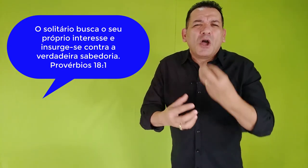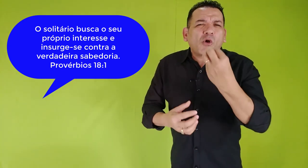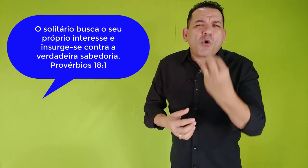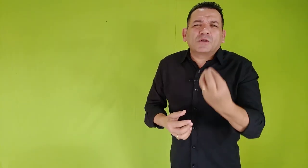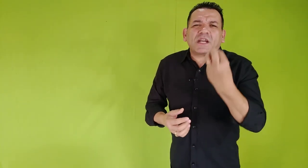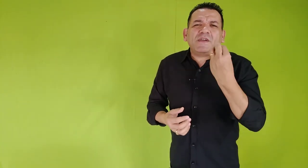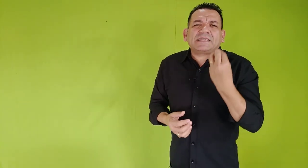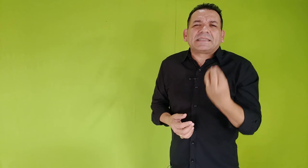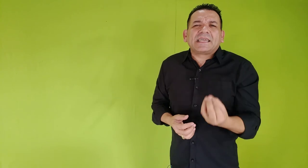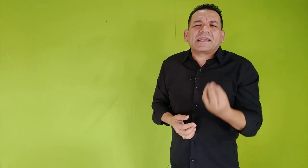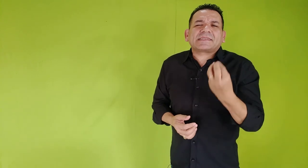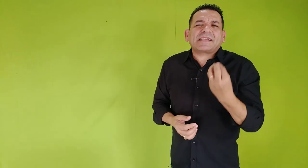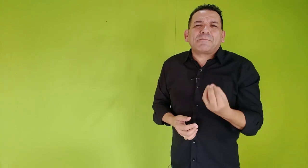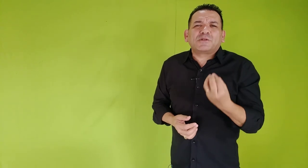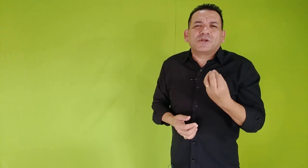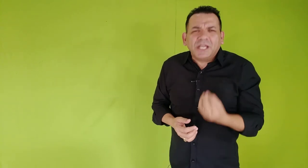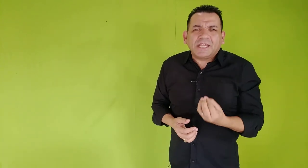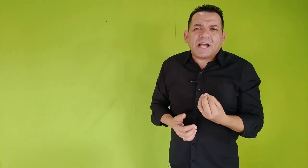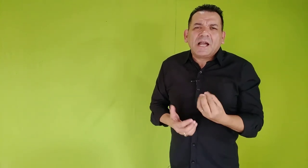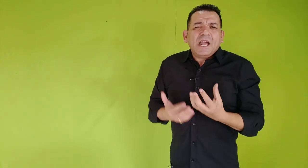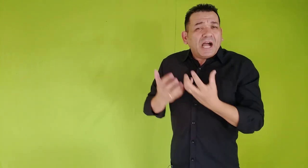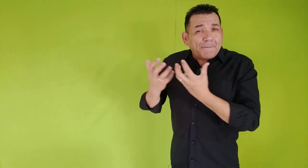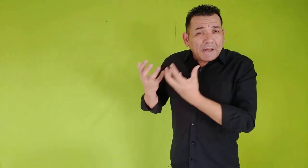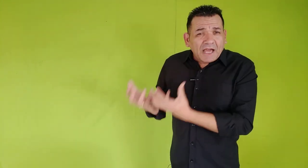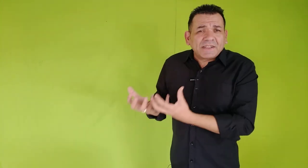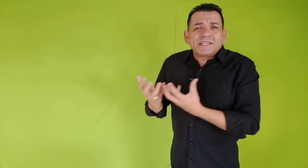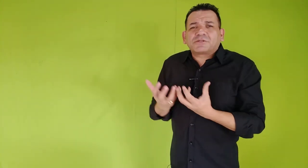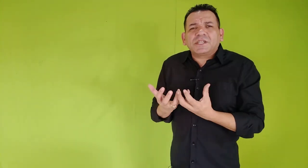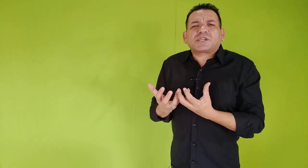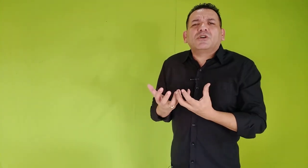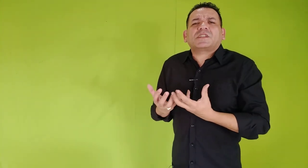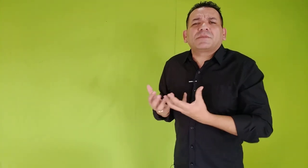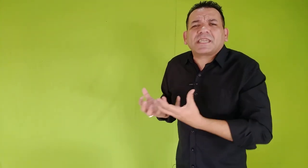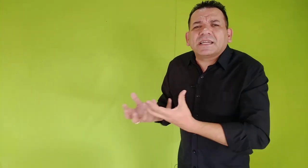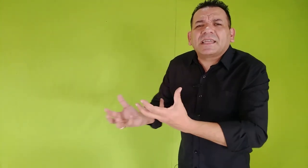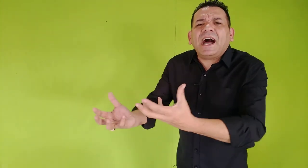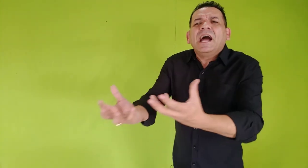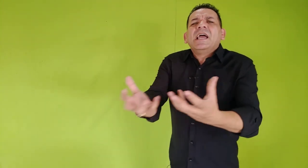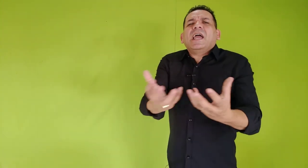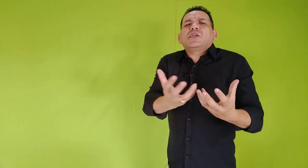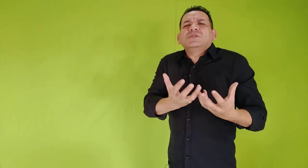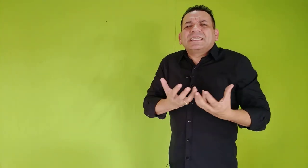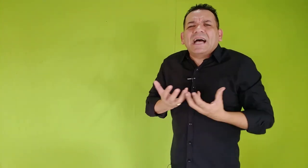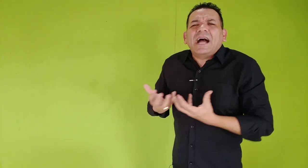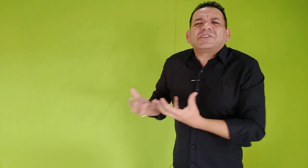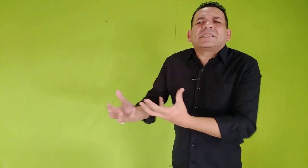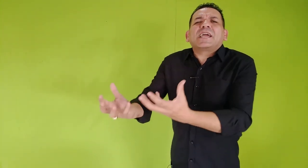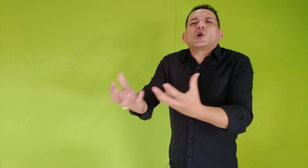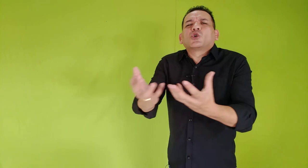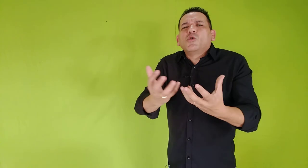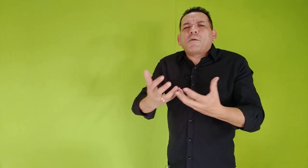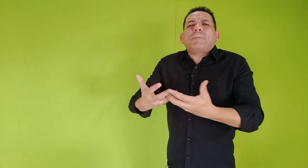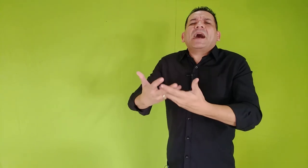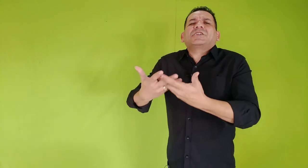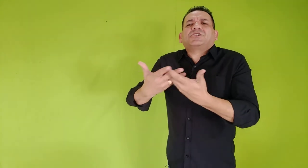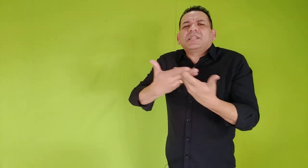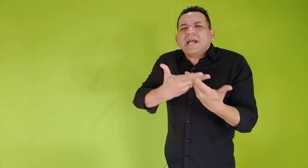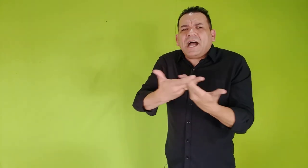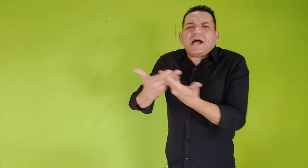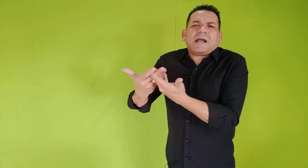contra a verdadeira sabedoria. A palavra de Deus diz que nós temos que andar em unidade, andar em grupo, partilhar